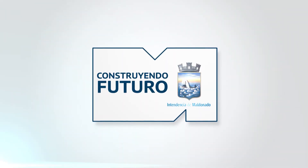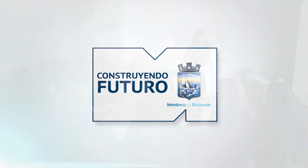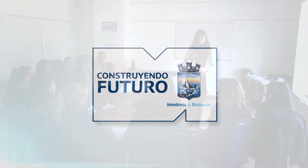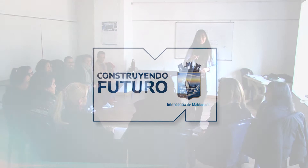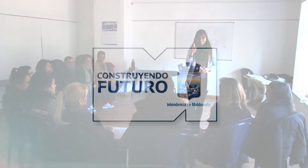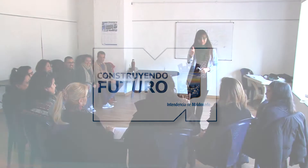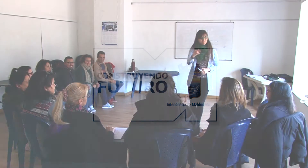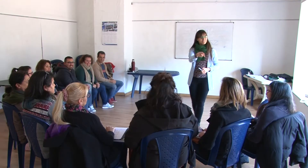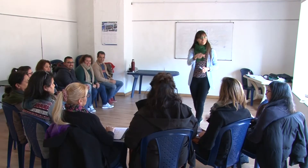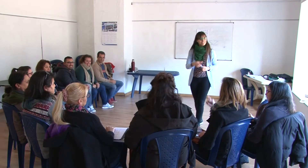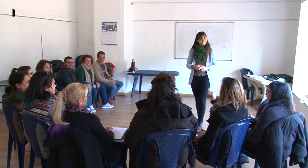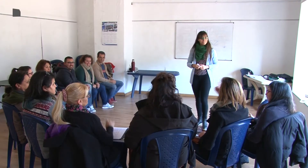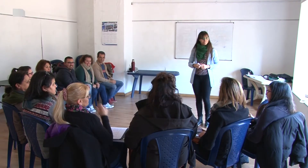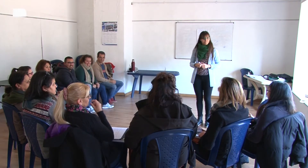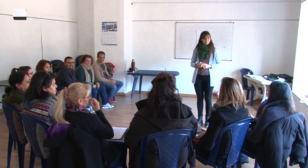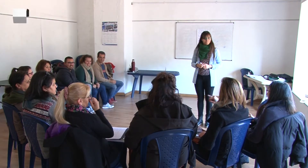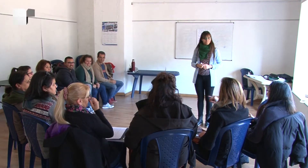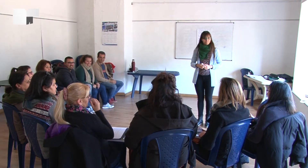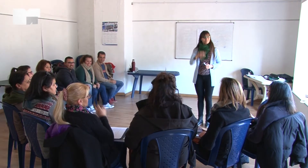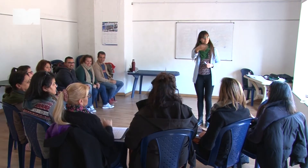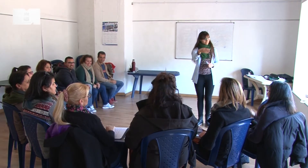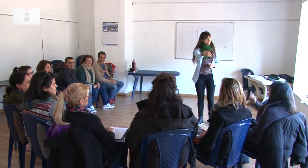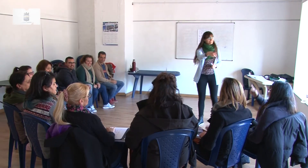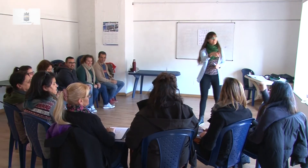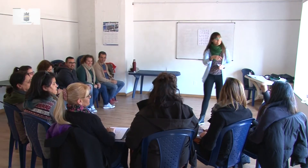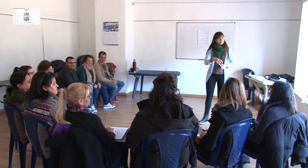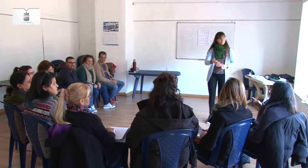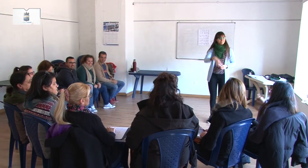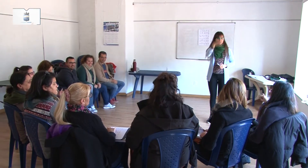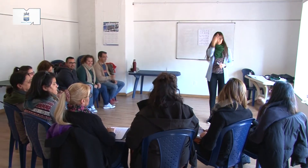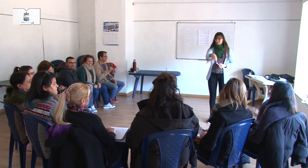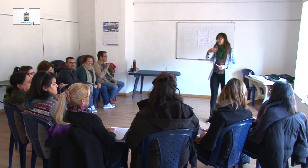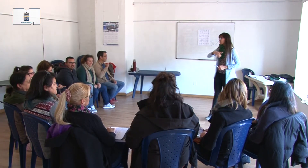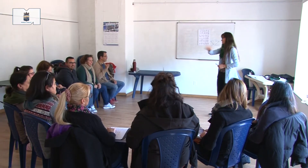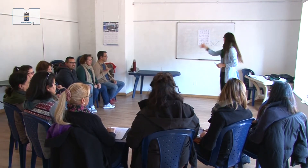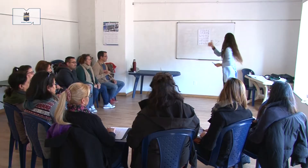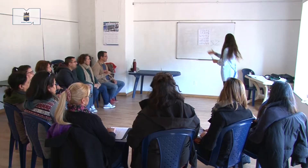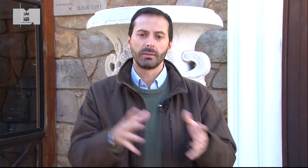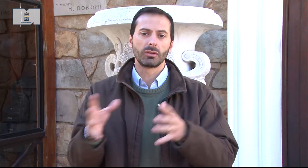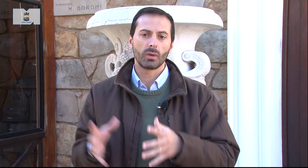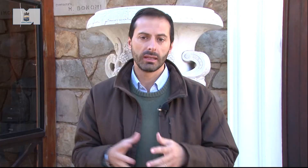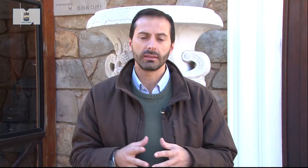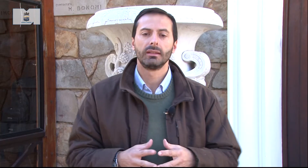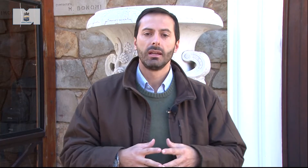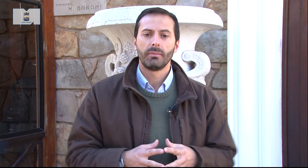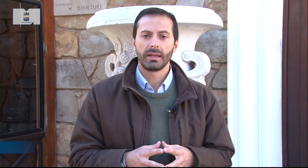Con muchísima satisfacción estamos inaugurando el último de los talleres de estas intervenciones trimensuales para